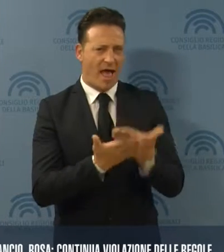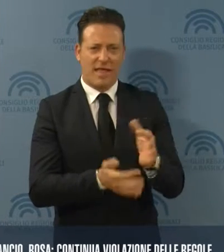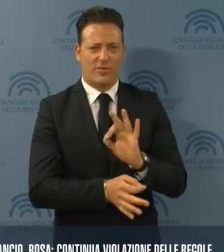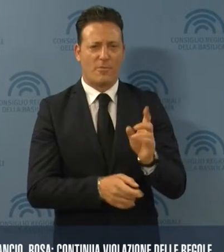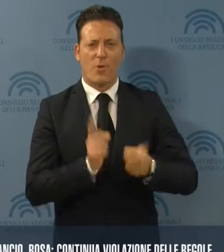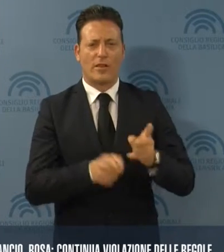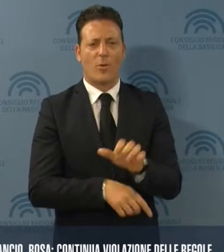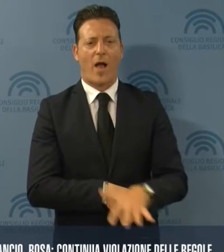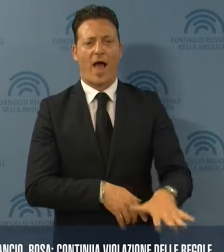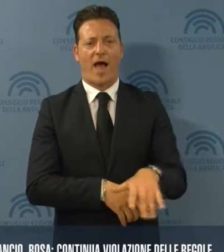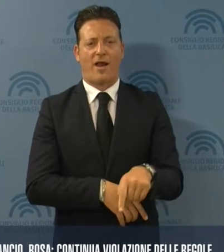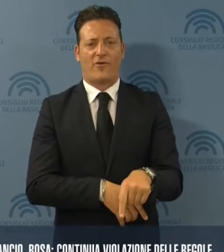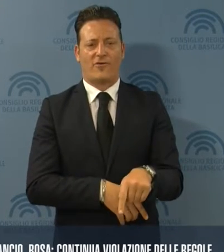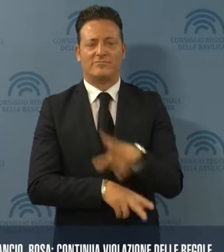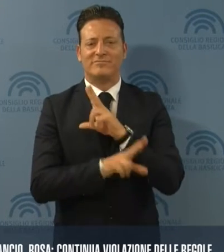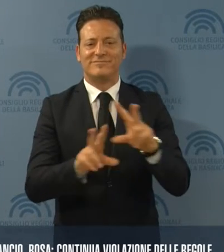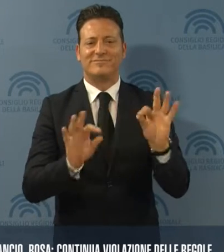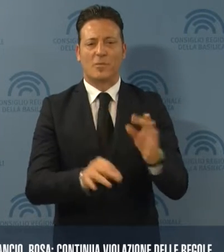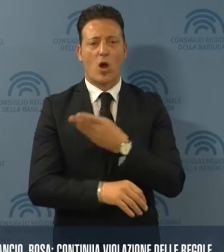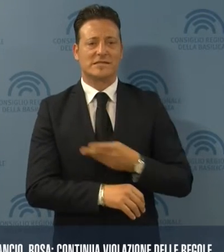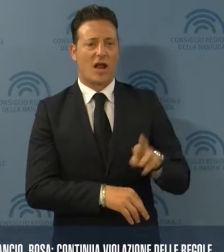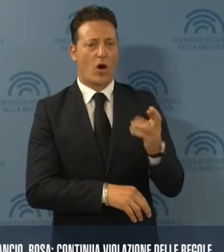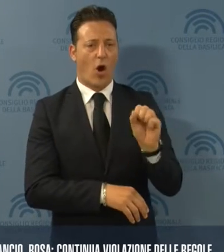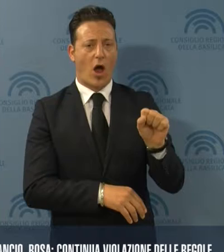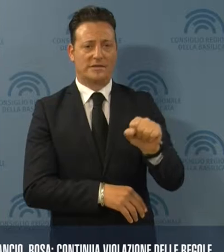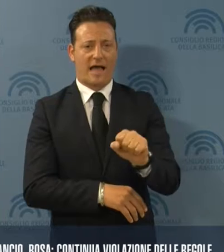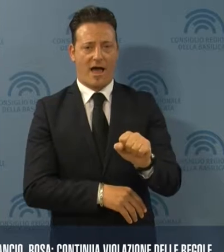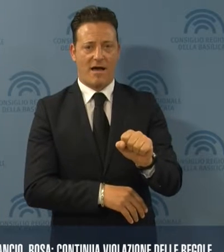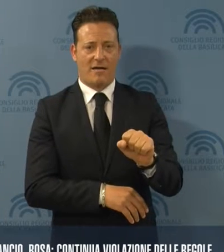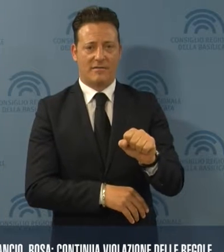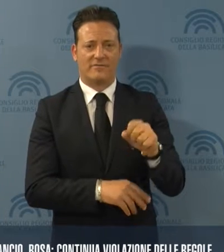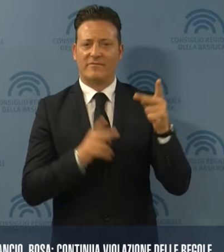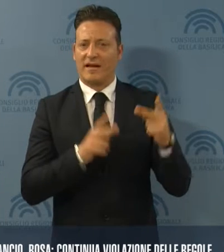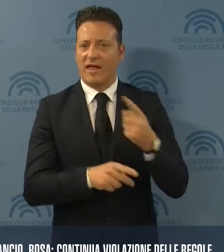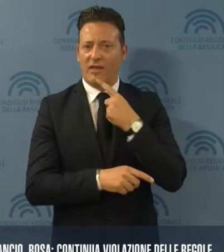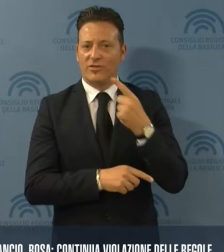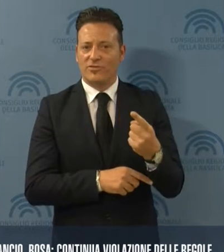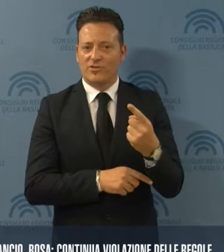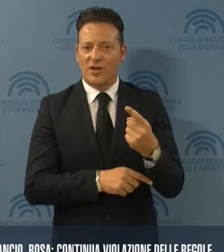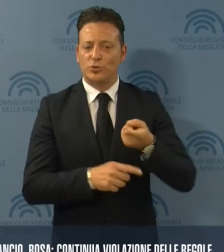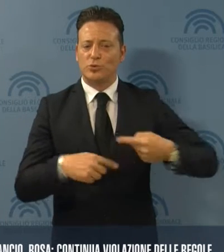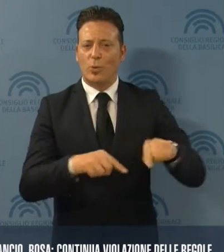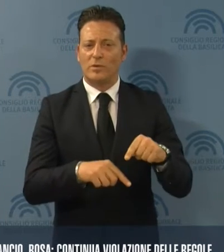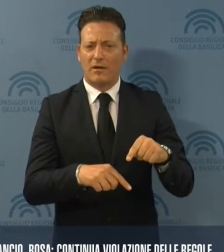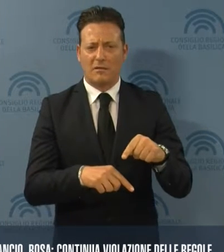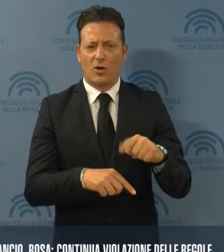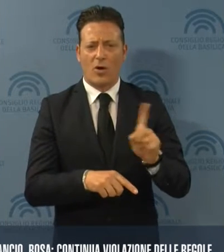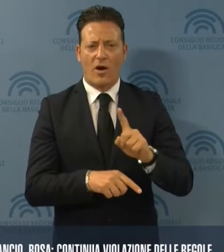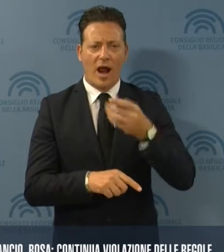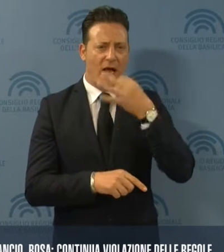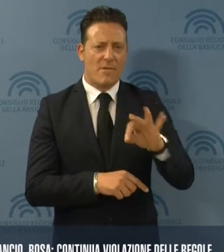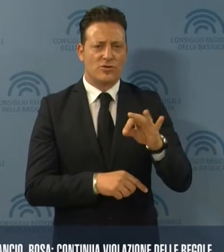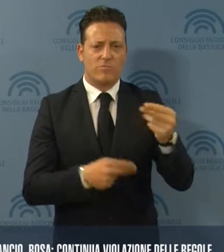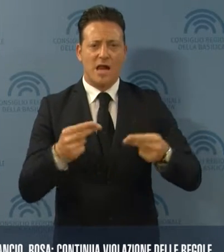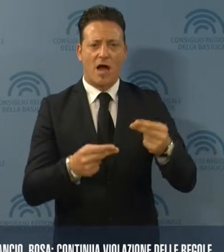lucani. E' quanto afferma il Consigliere Rosa. La realtà, aggiunge, è che la Giunta non sa come chiudere i